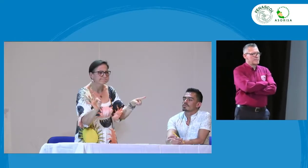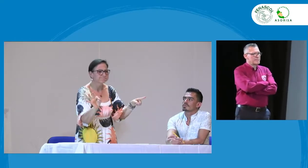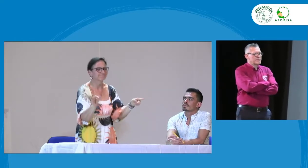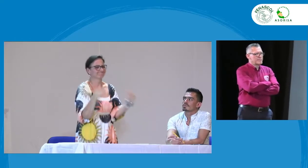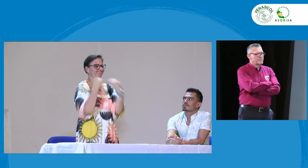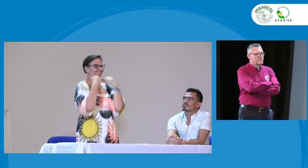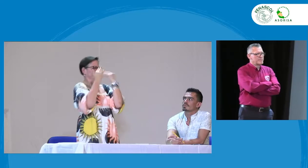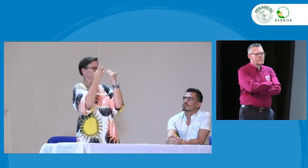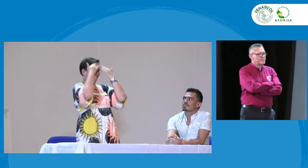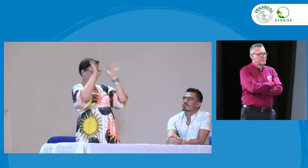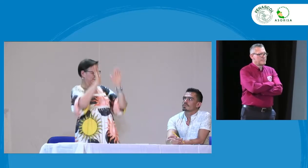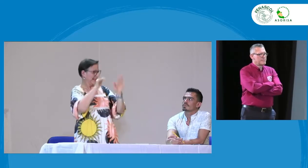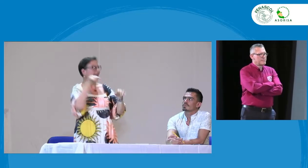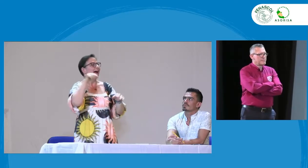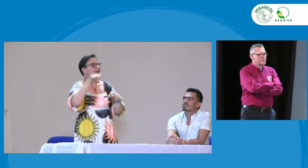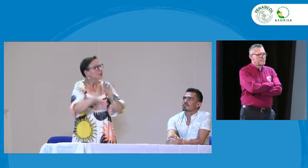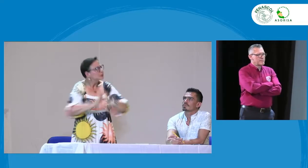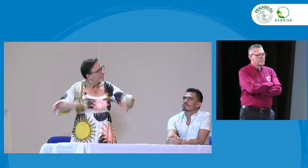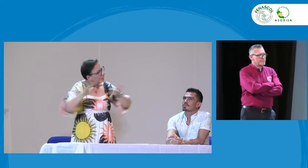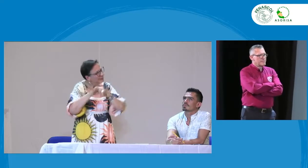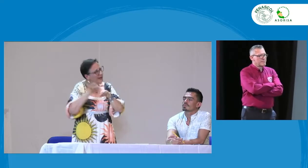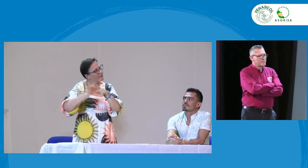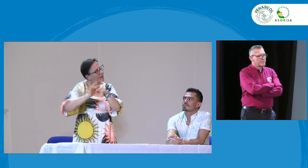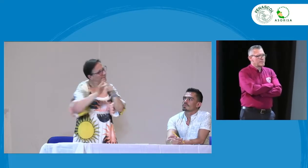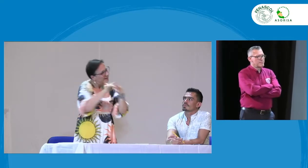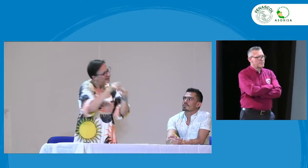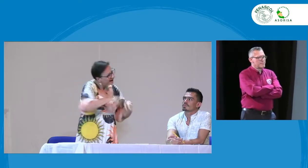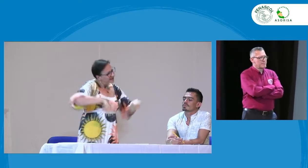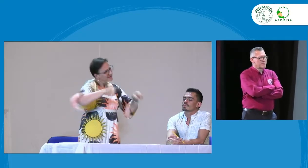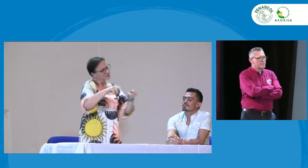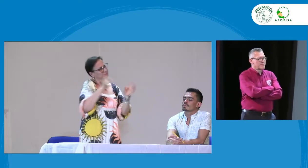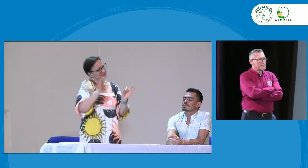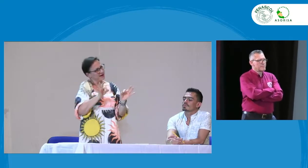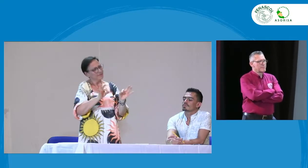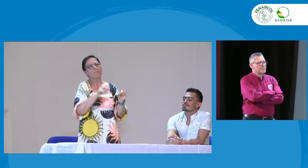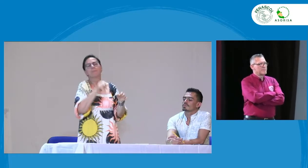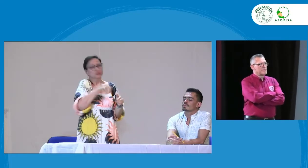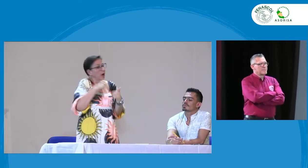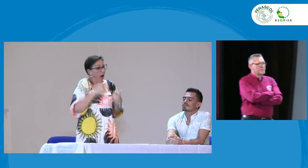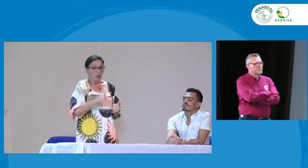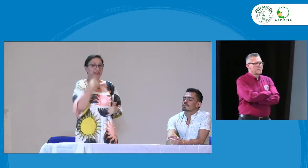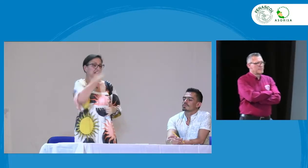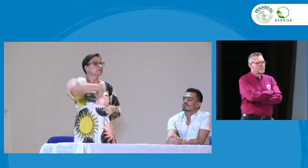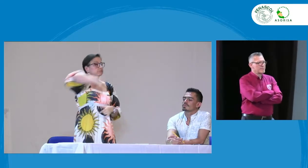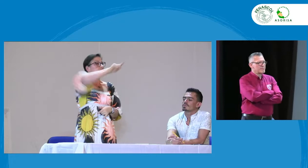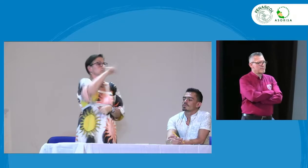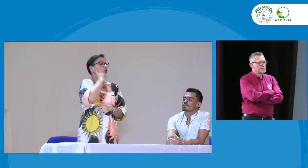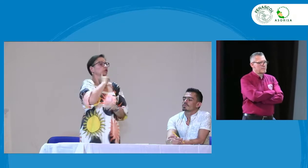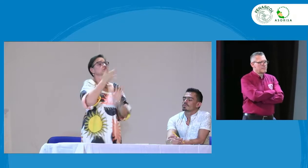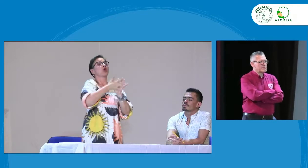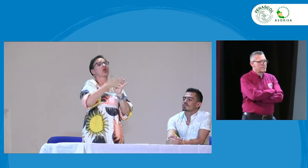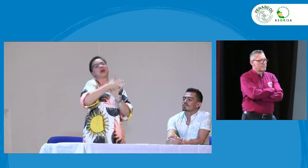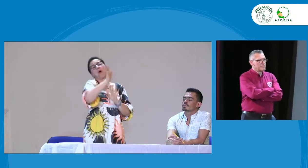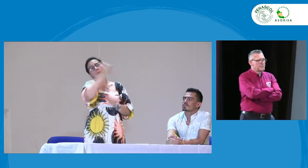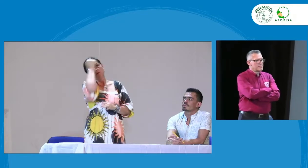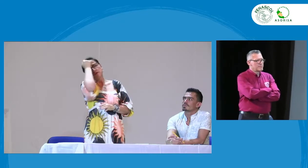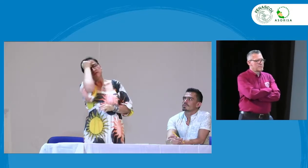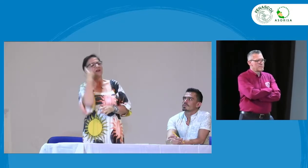que también hay sordos que tienen una condición cognitiva o que tienen baja visión, ¿sí? entonces